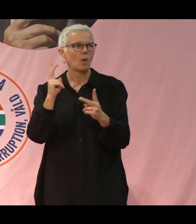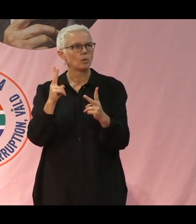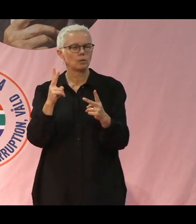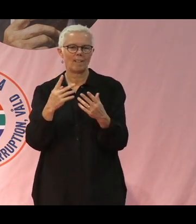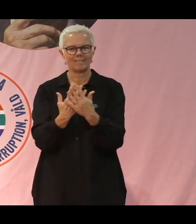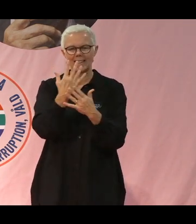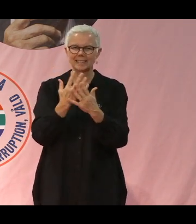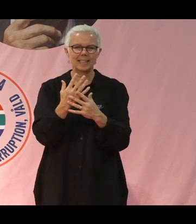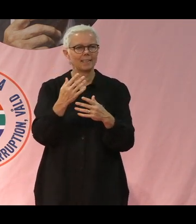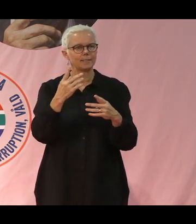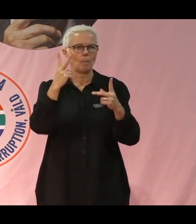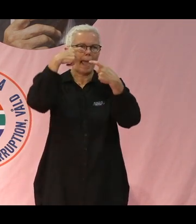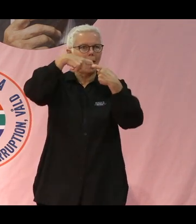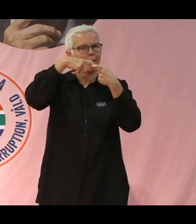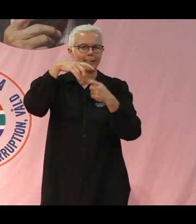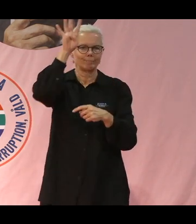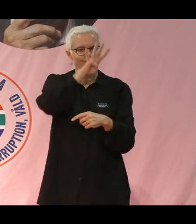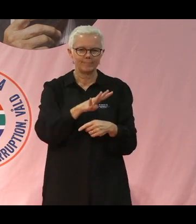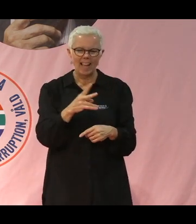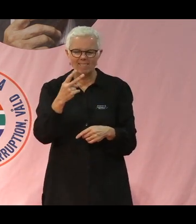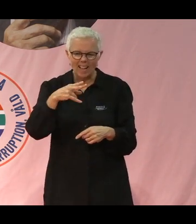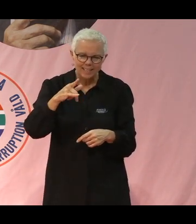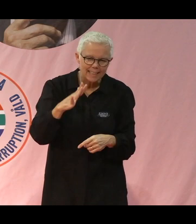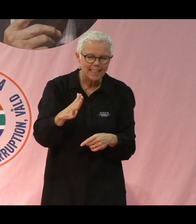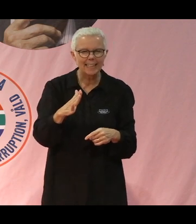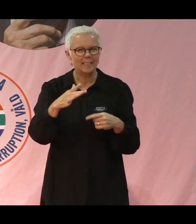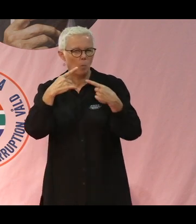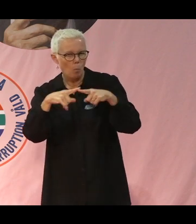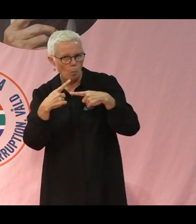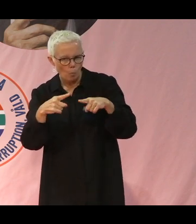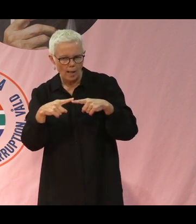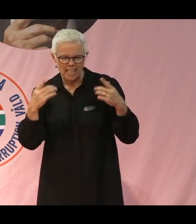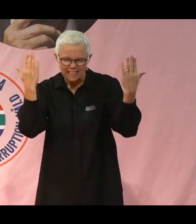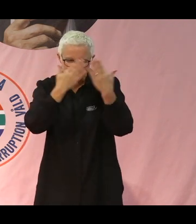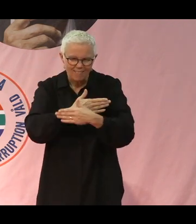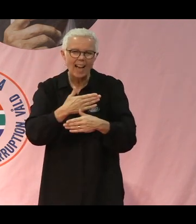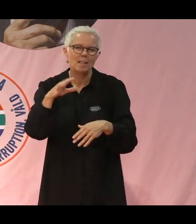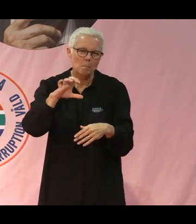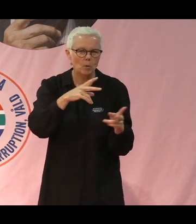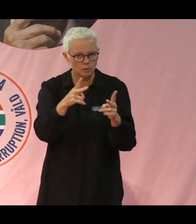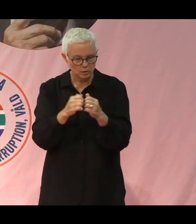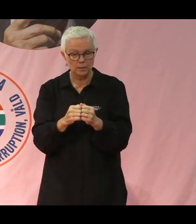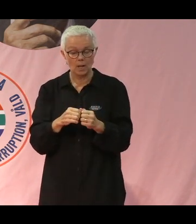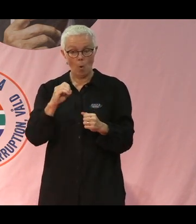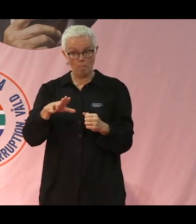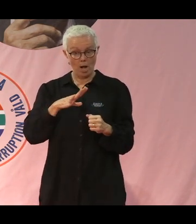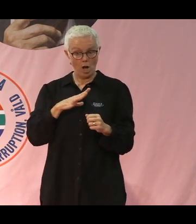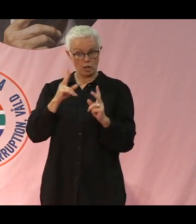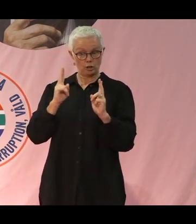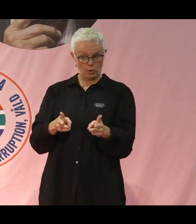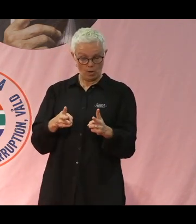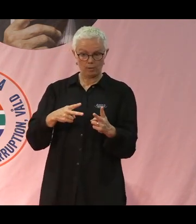svartpeppar till exempel. Och när man speglar naturen så skapar man också ett naturligt återflöde av